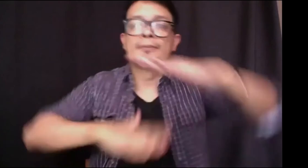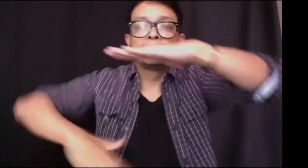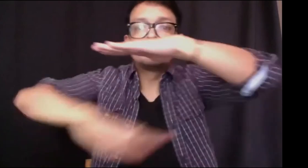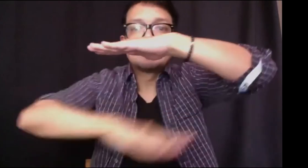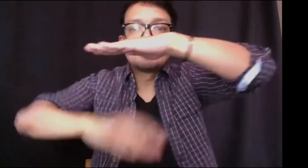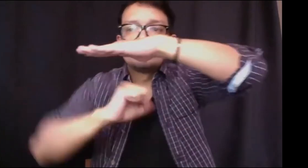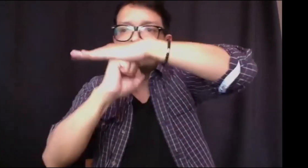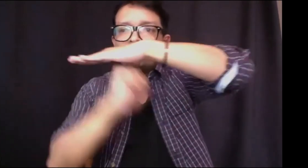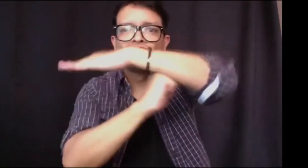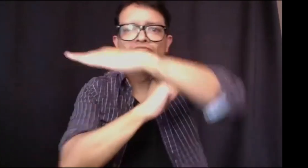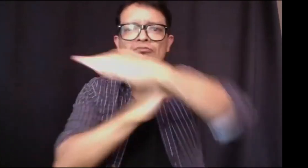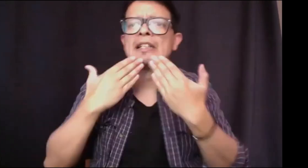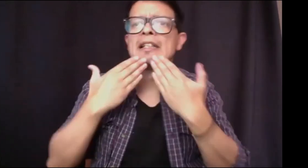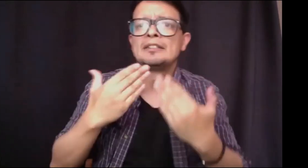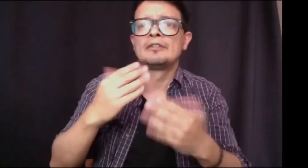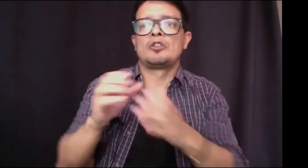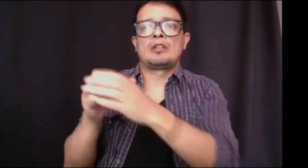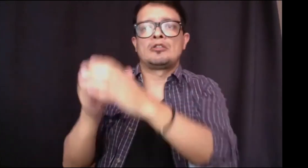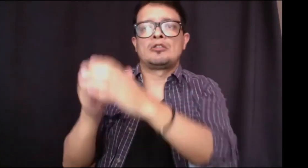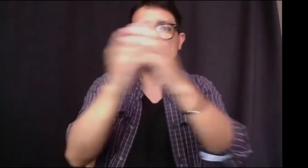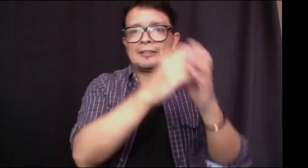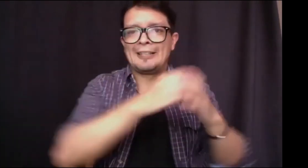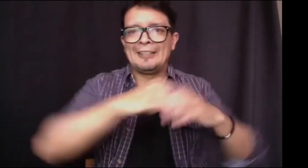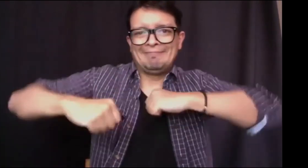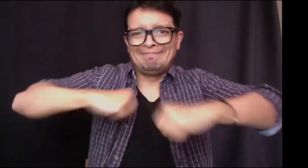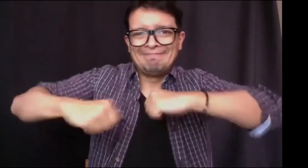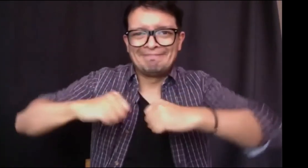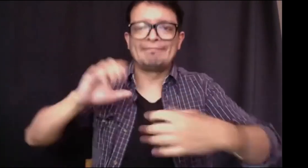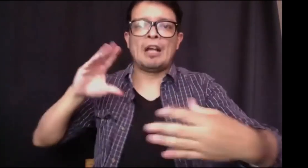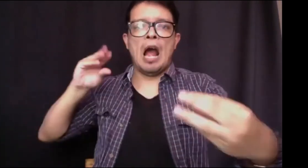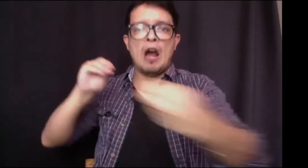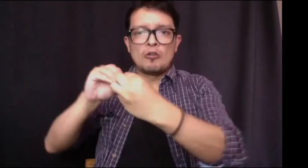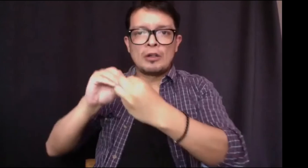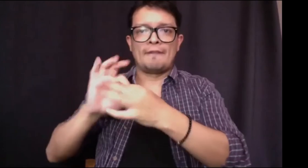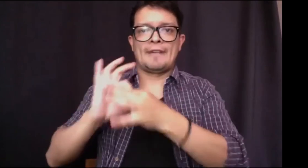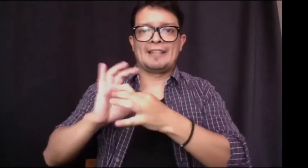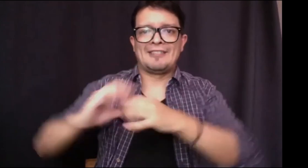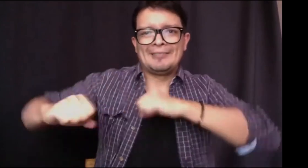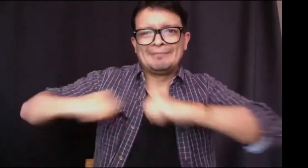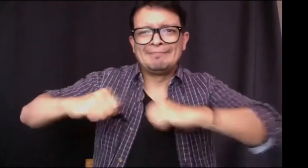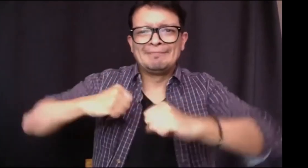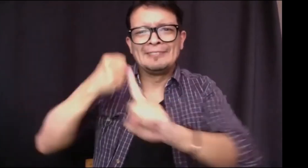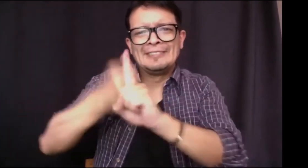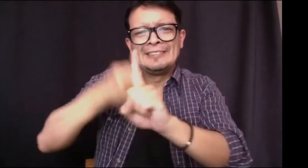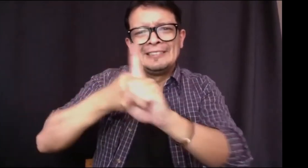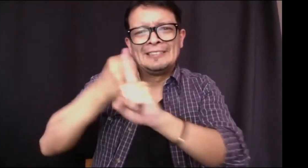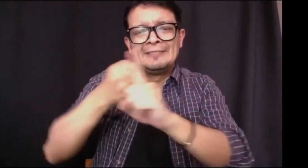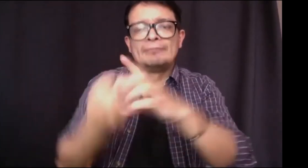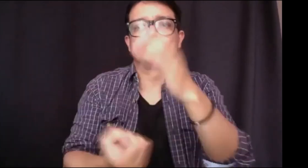pues sería bastante complejo es importante y esas asociaciones han permitido fundamentar